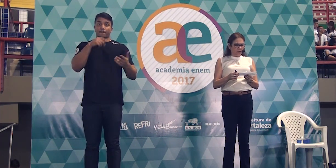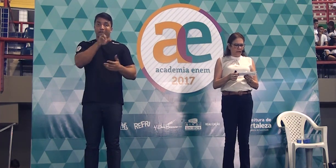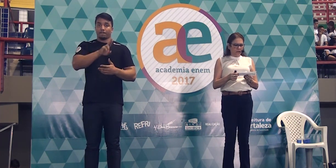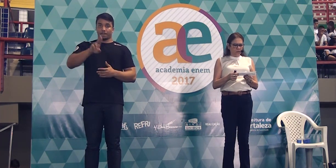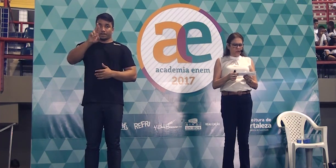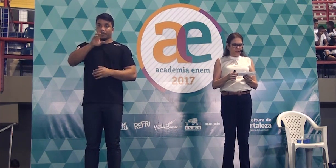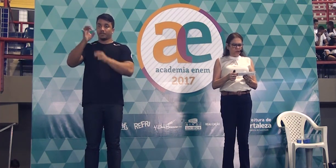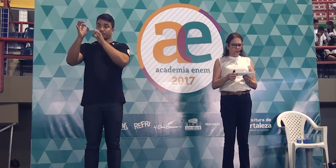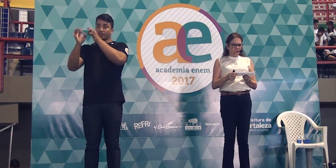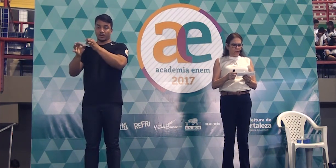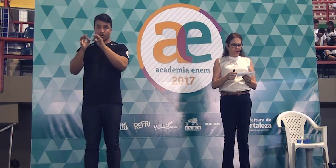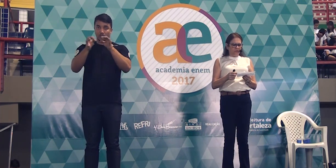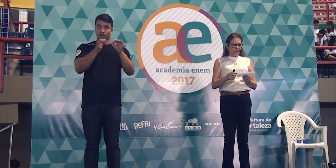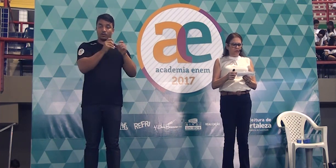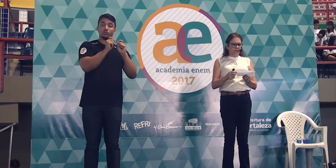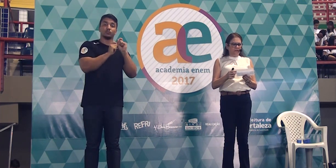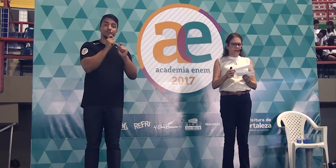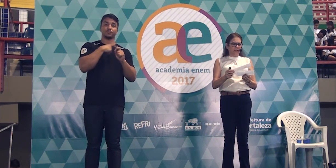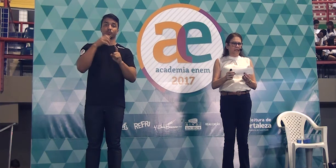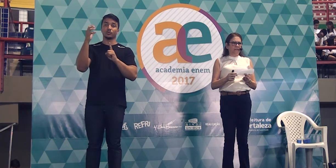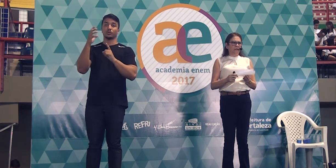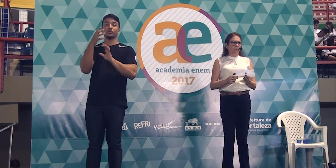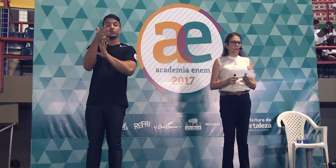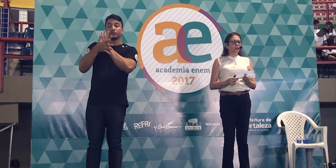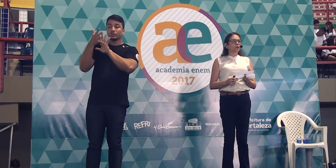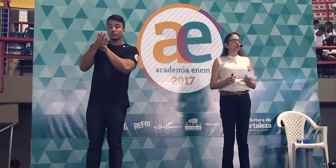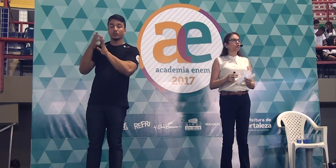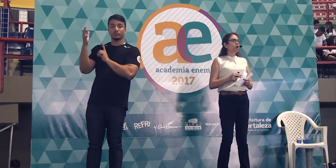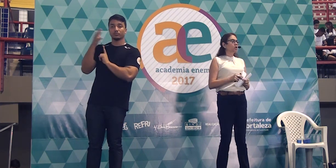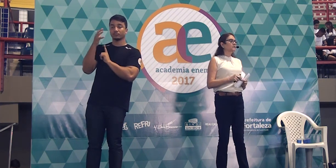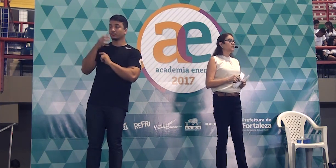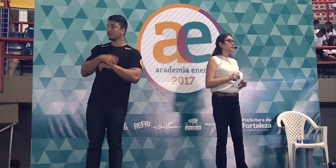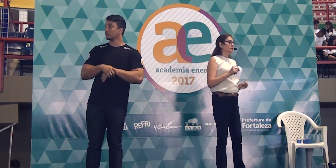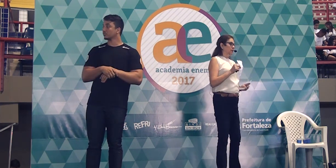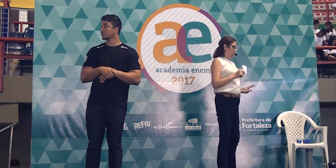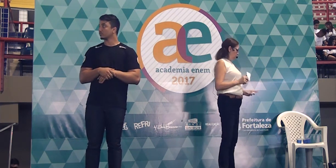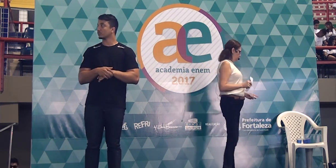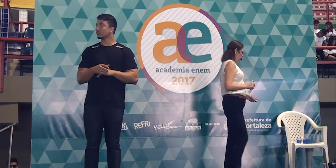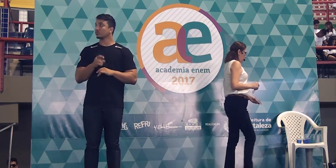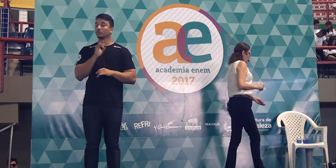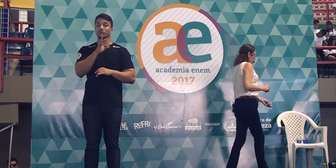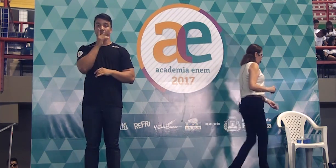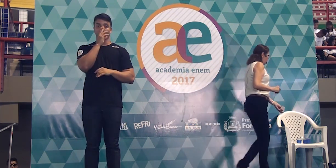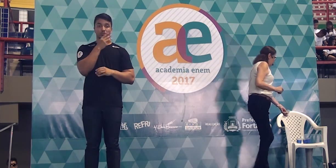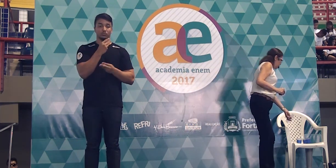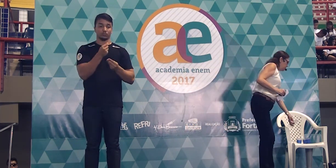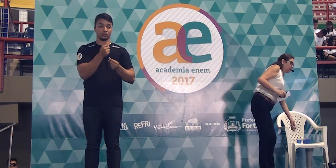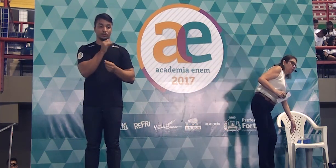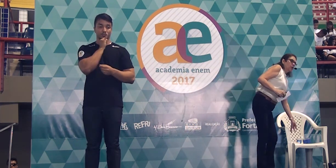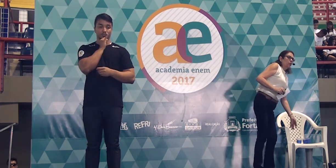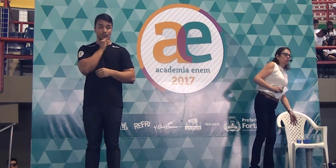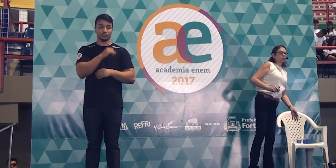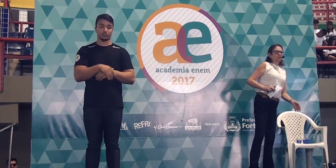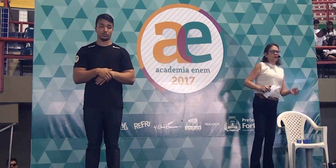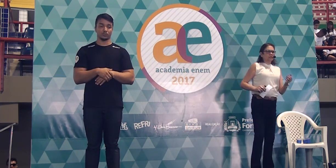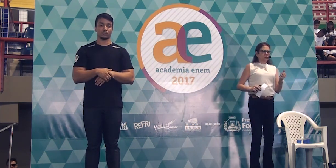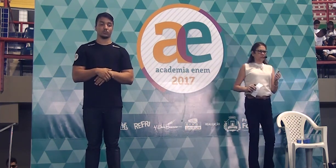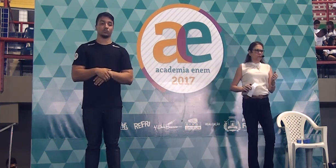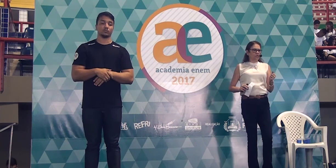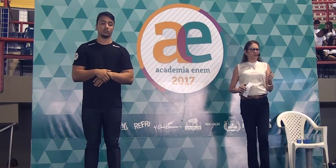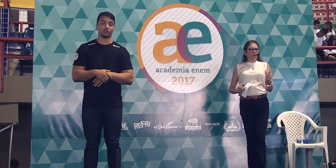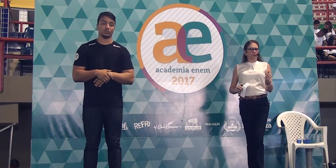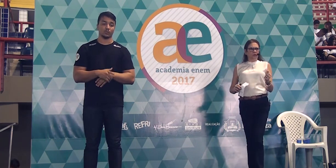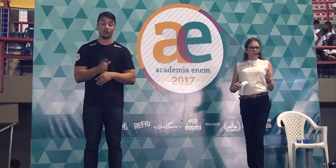maneira correta os textos motivadores na redação? Só citando. Por exemplo, um dos